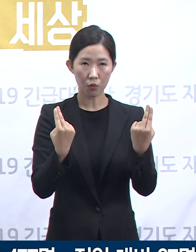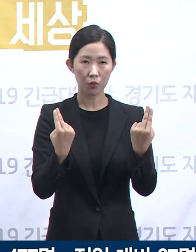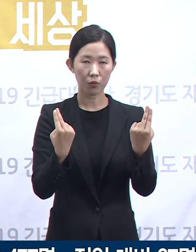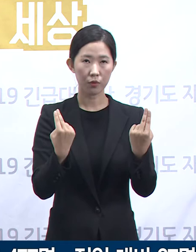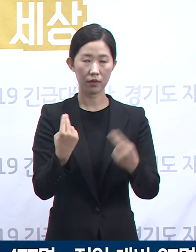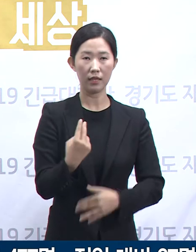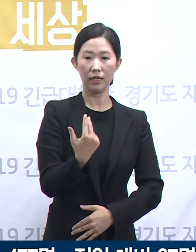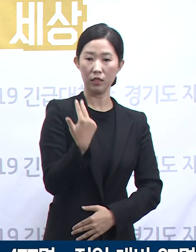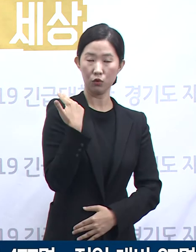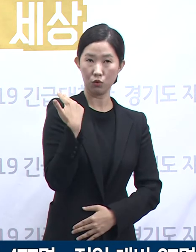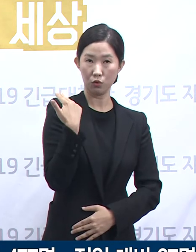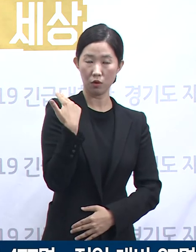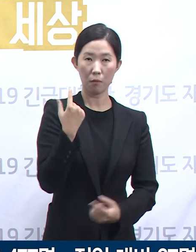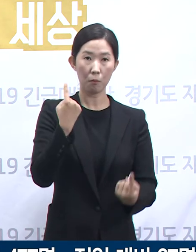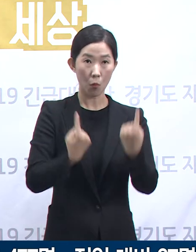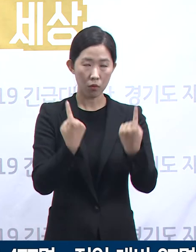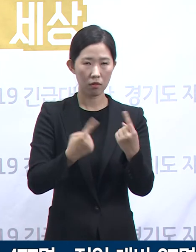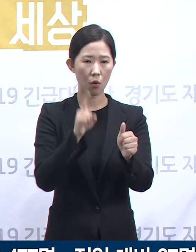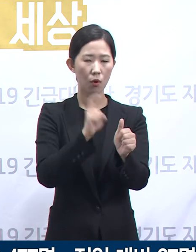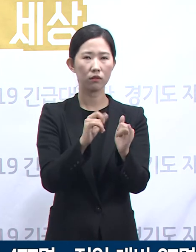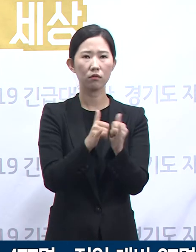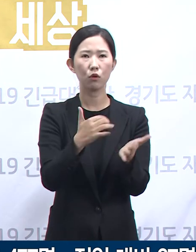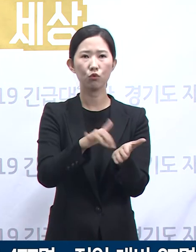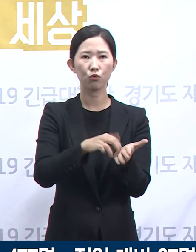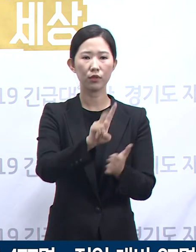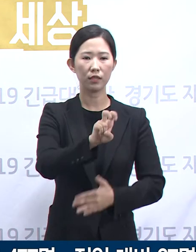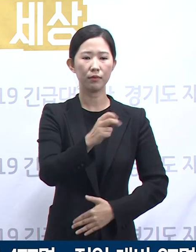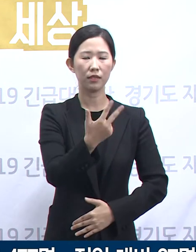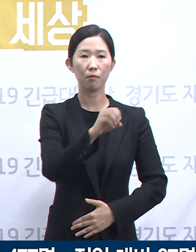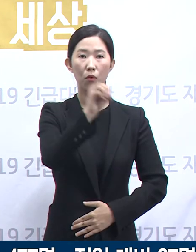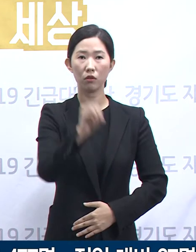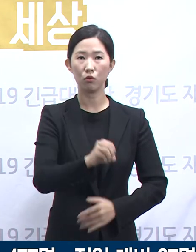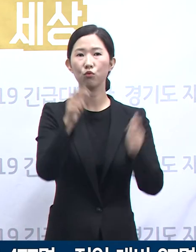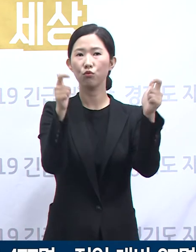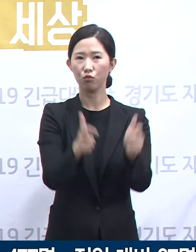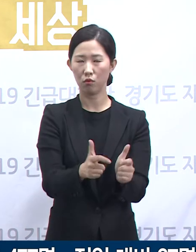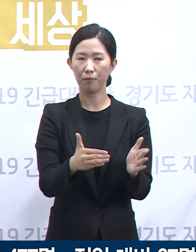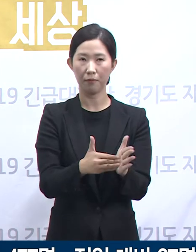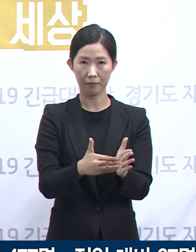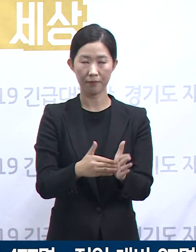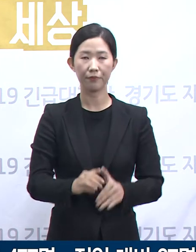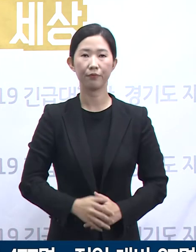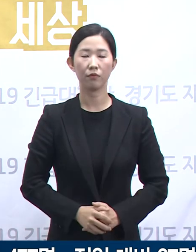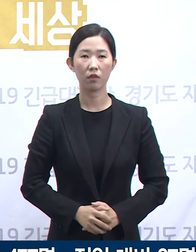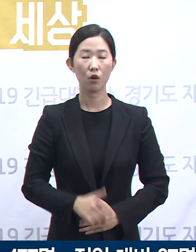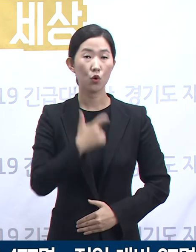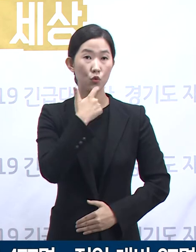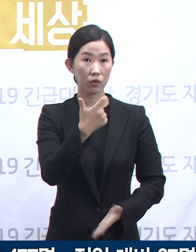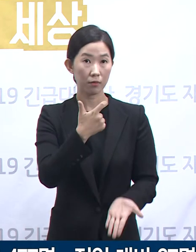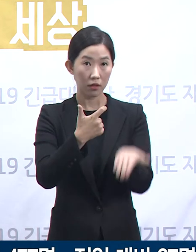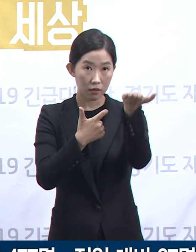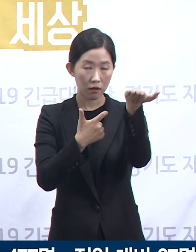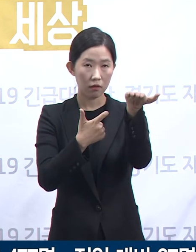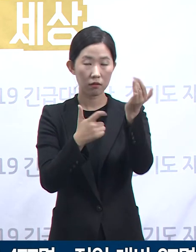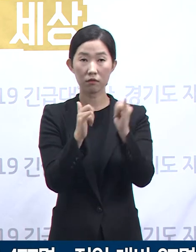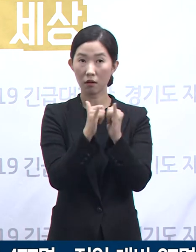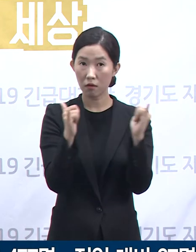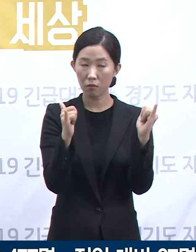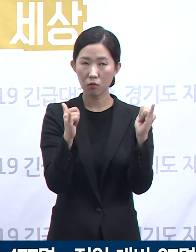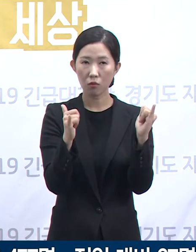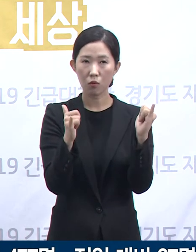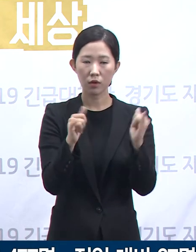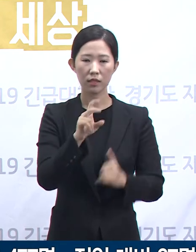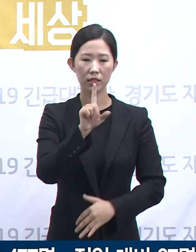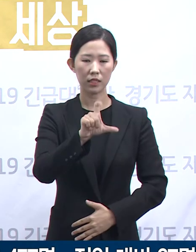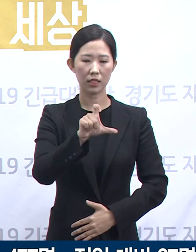일주일 동안은 확진자는 약 27% 감소했습니다. 60세 이상 고령층 비율은 15